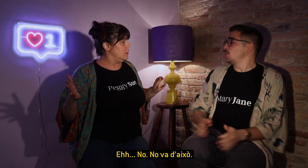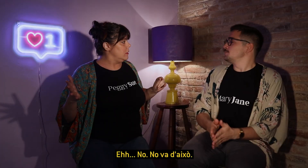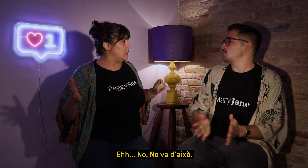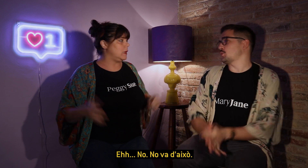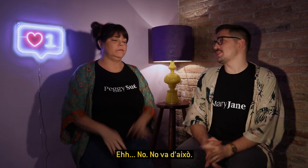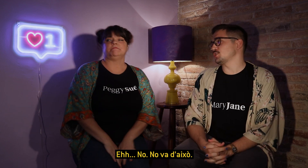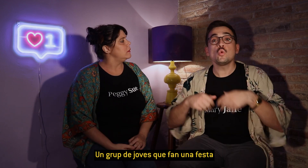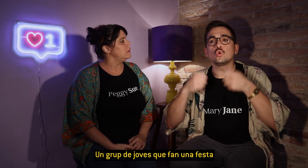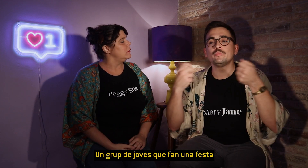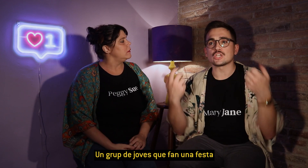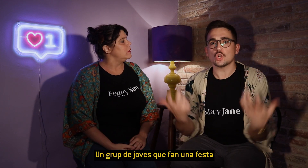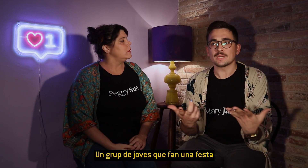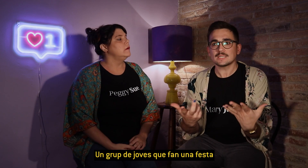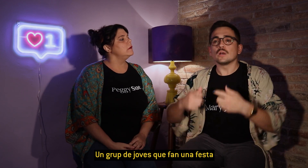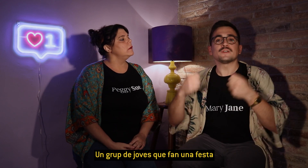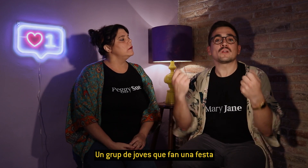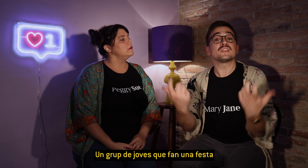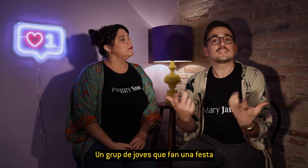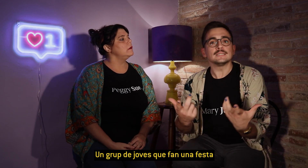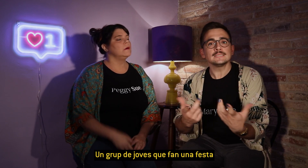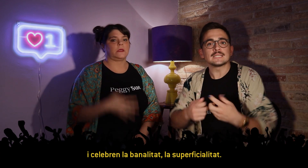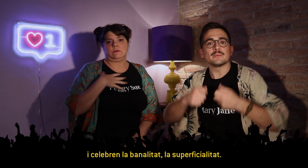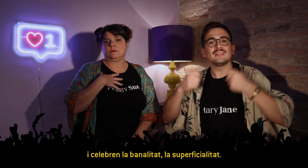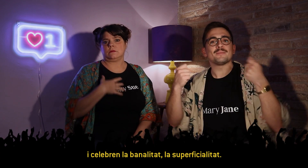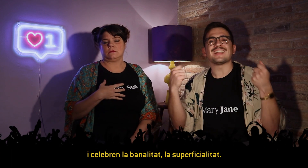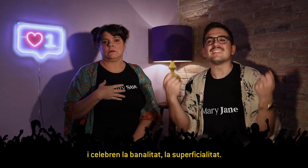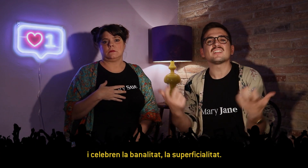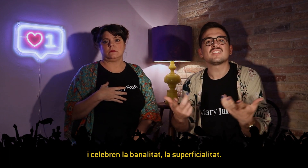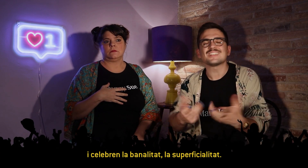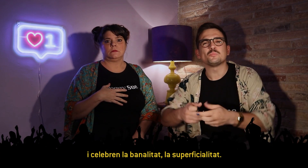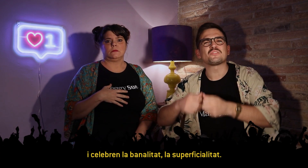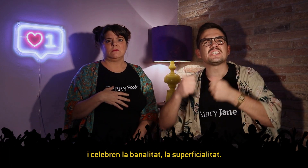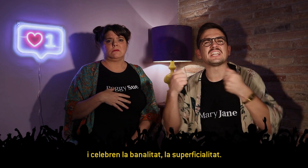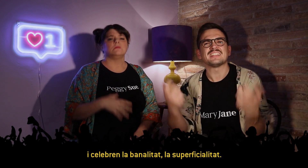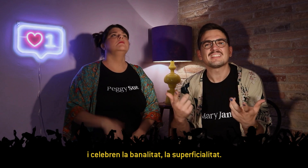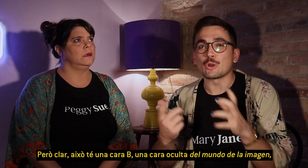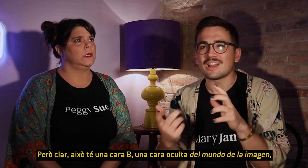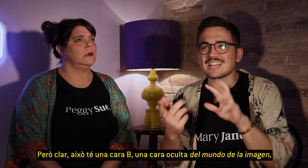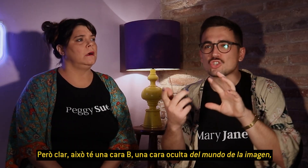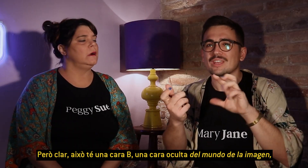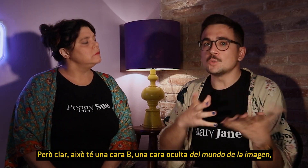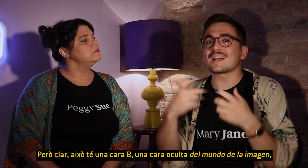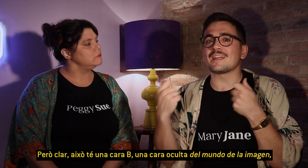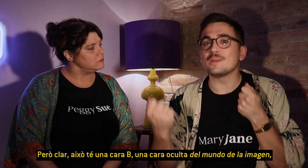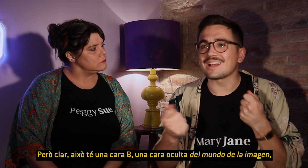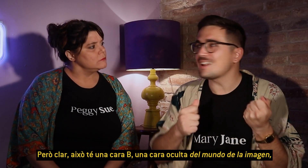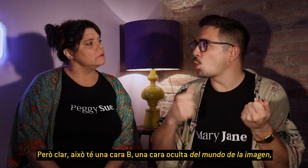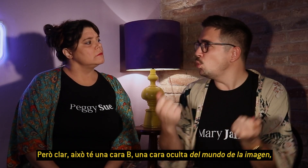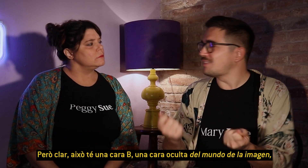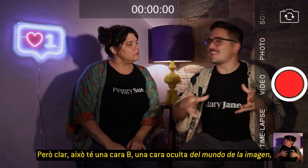No, no va deixar. Un grup de joves que fan una festa i celebren la banalitat, la superficialitat. Però clar, això té una cara bé, una cara oculta del